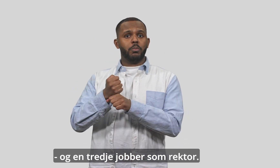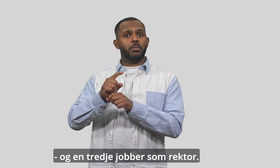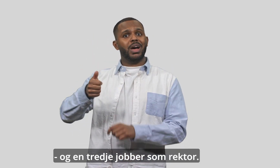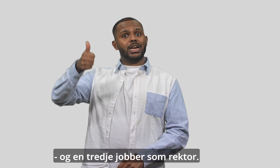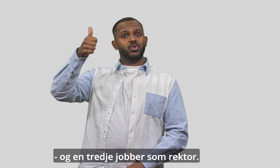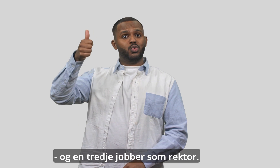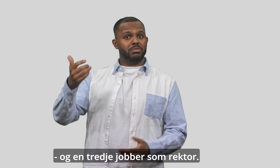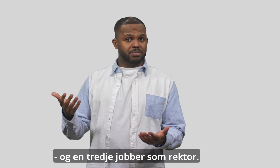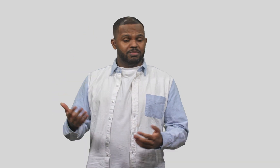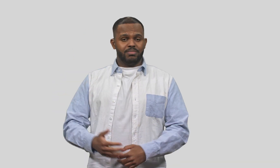rektor.